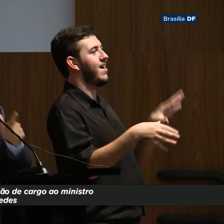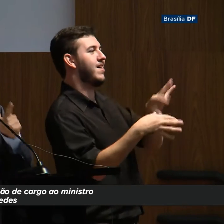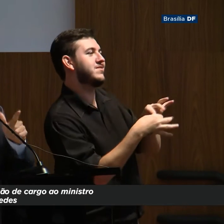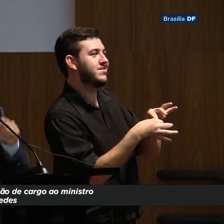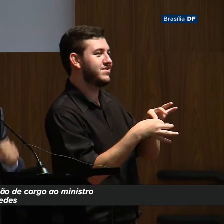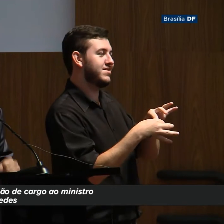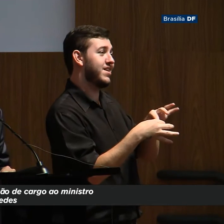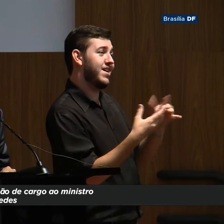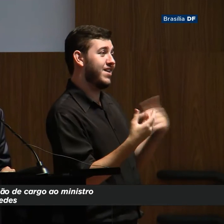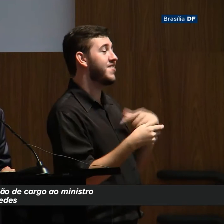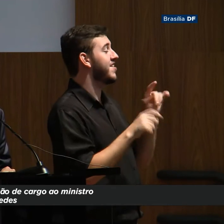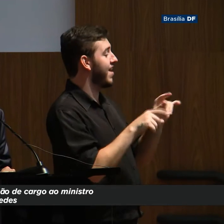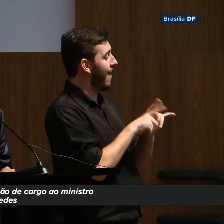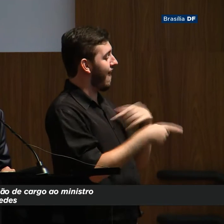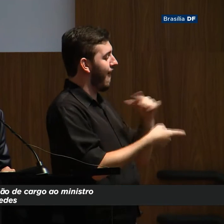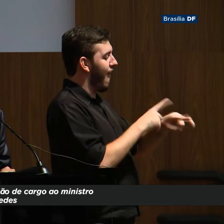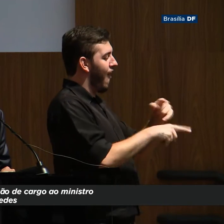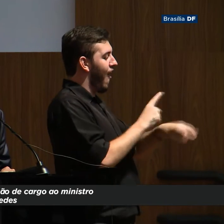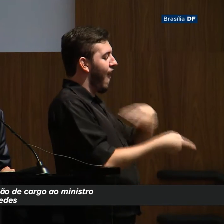contra o povo brasileiro.